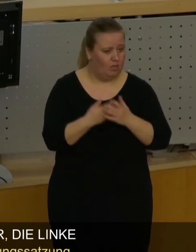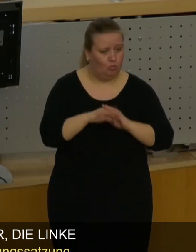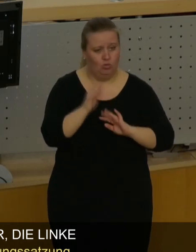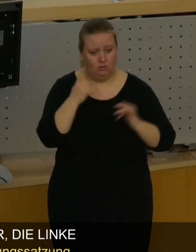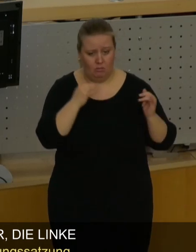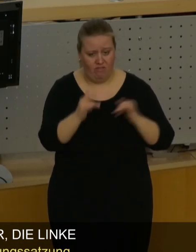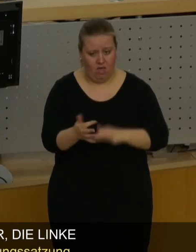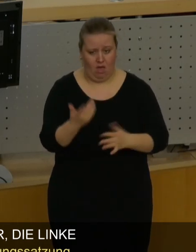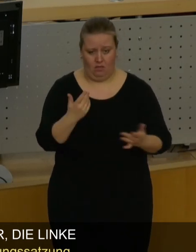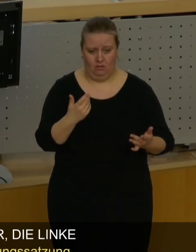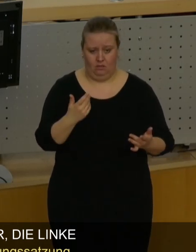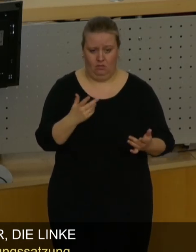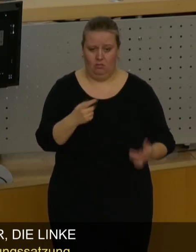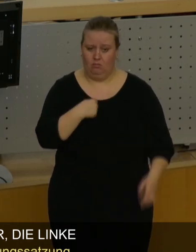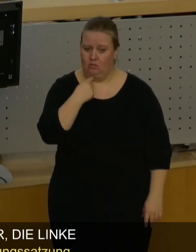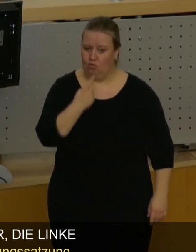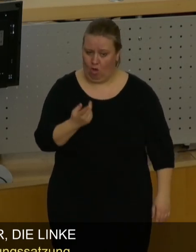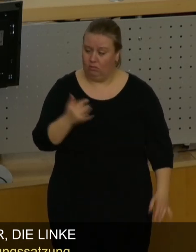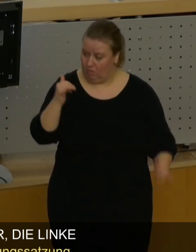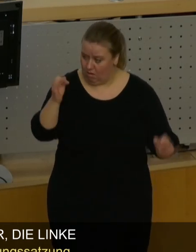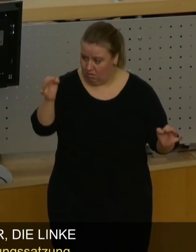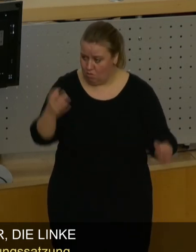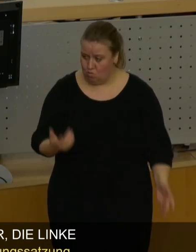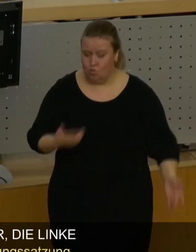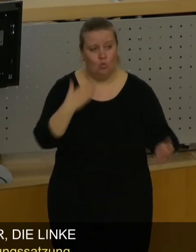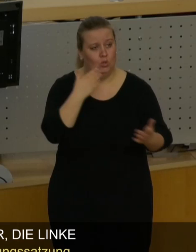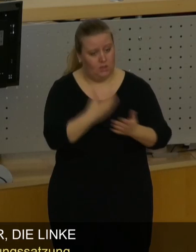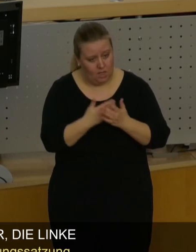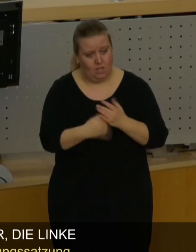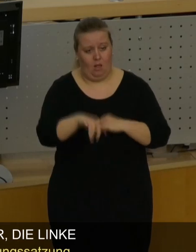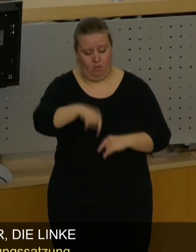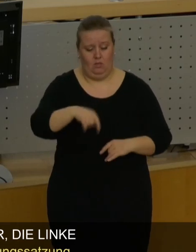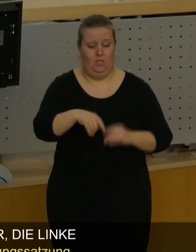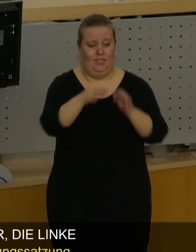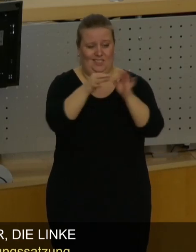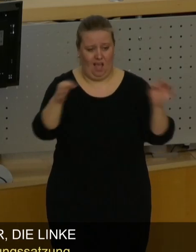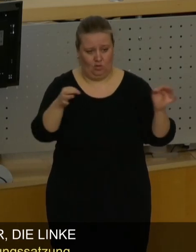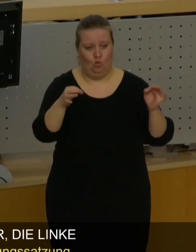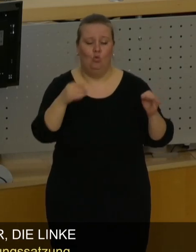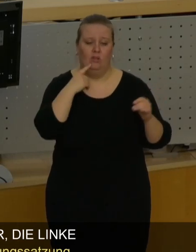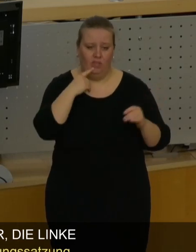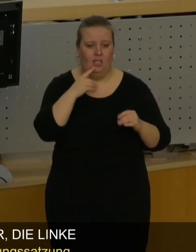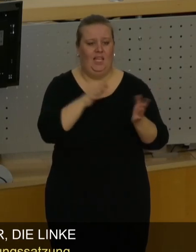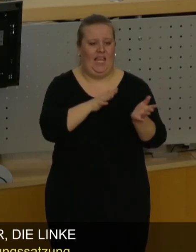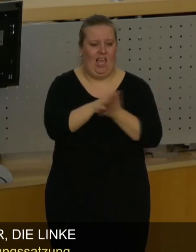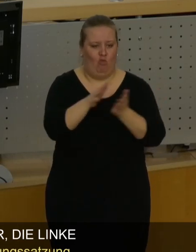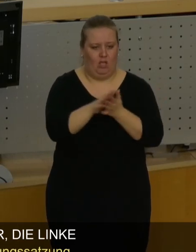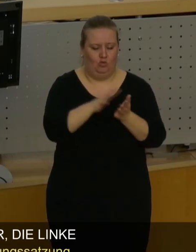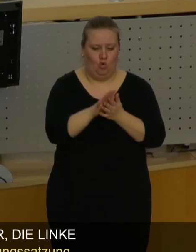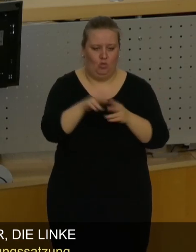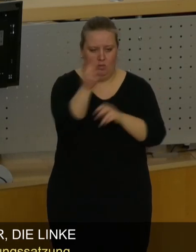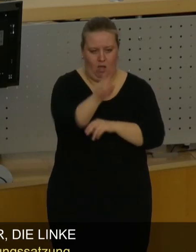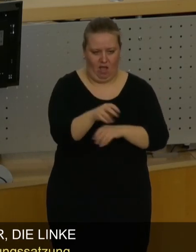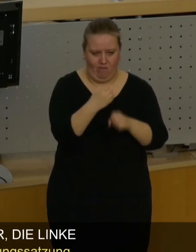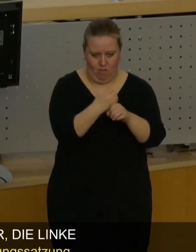bewähren, Herr Brauns, da sagen wir, ja, genau. Deswegen gibt es in dieser Satzung einen Evaluationsparagrafen, der genau das